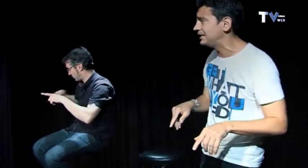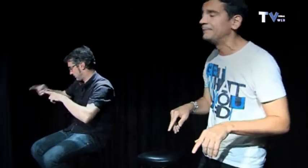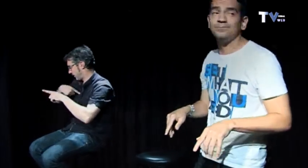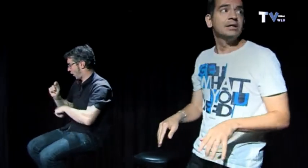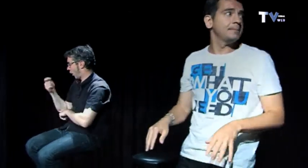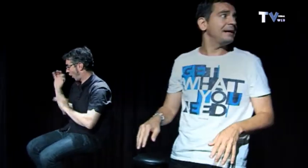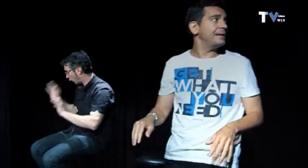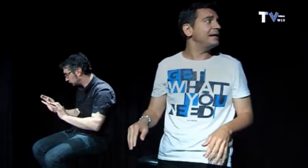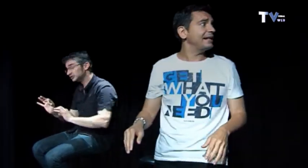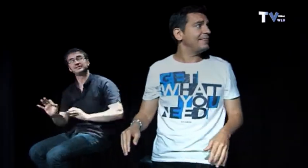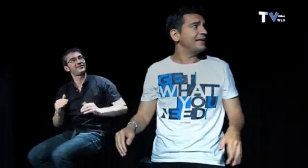vale vale gracias